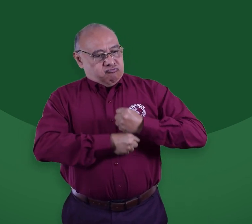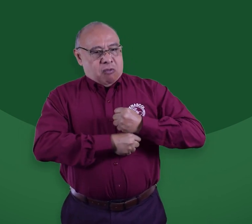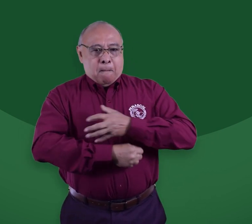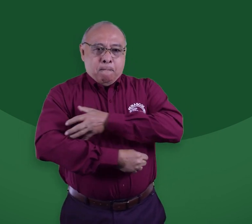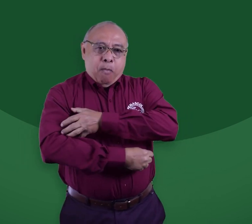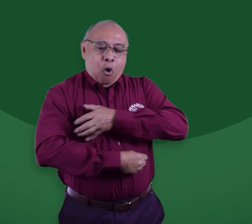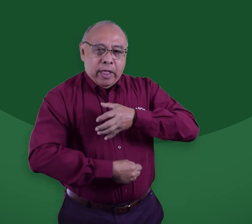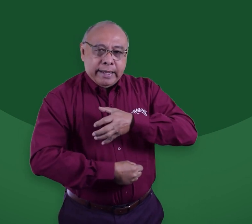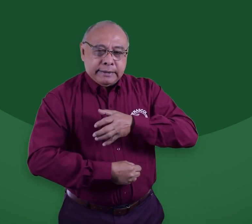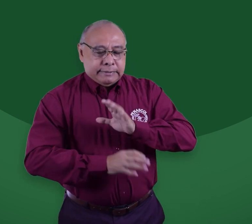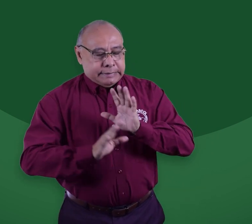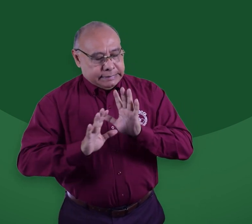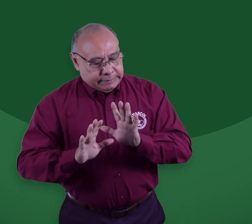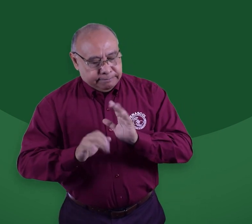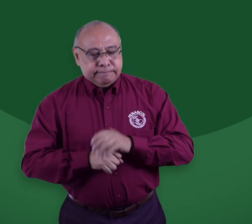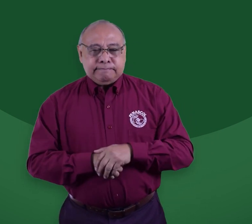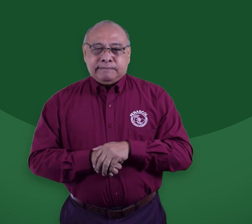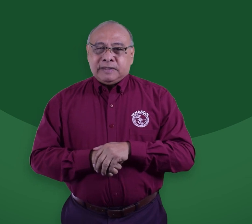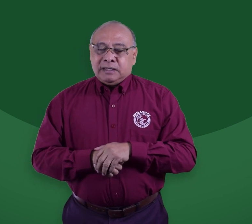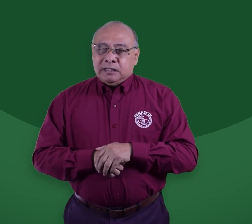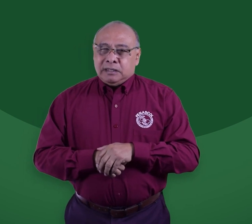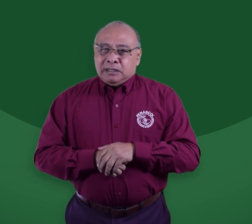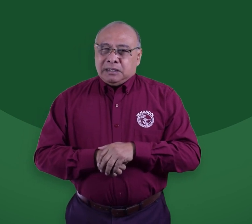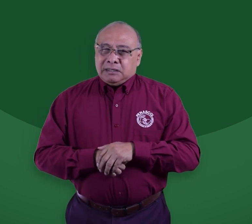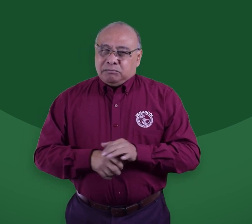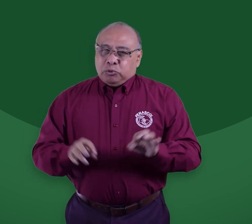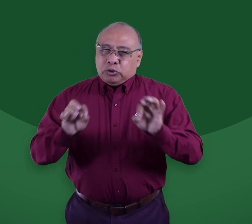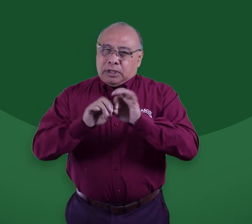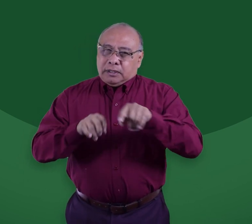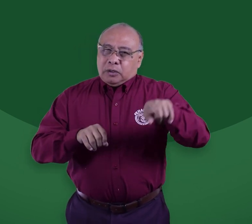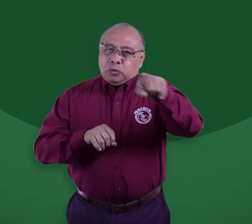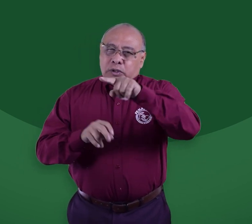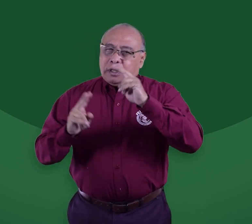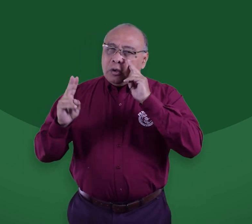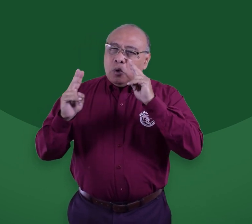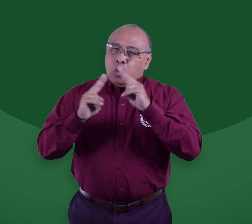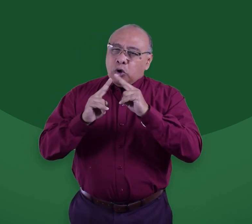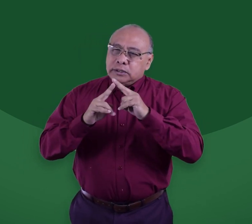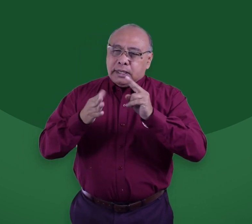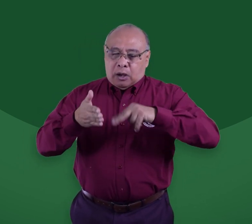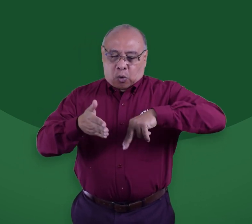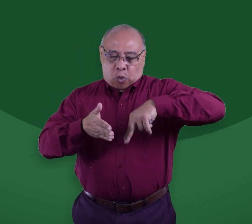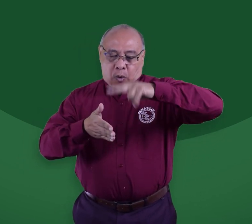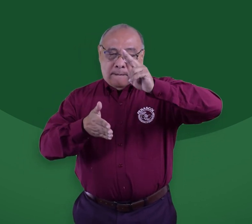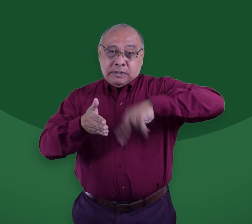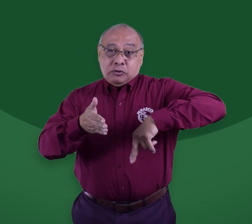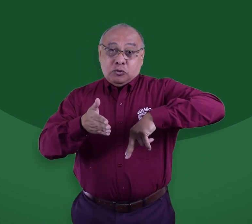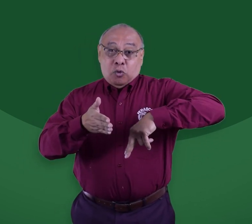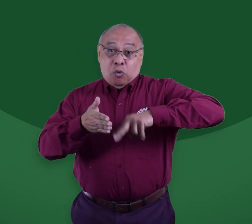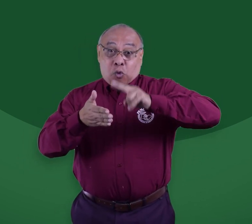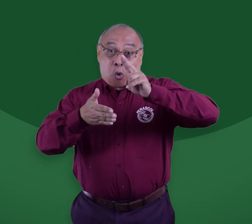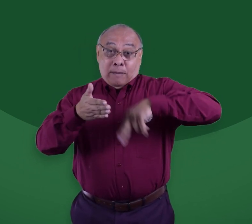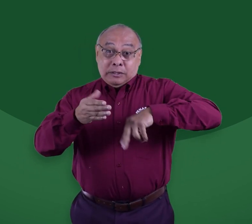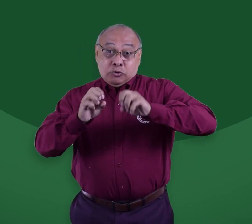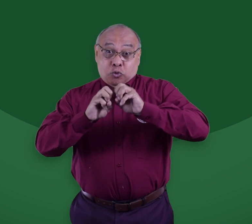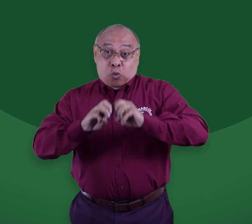poder o que quiera adueñarse de los procesos. Lo primero es entender y tener en cuenta la siguiente convención.